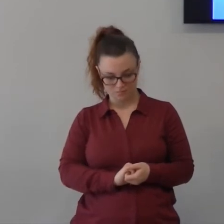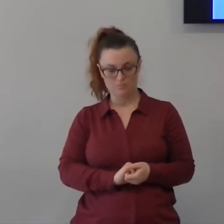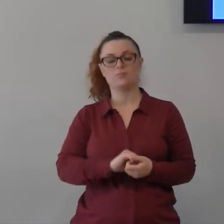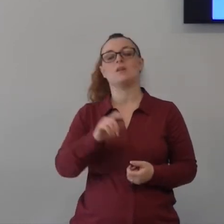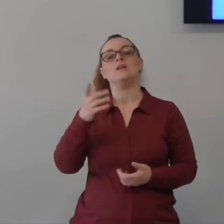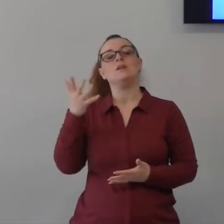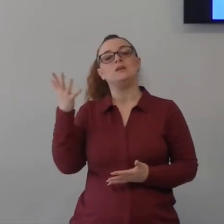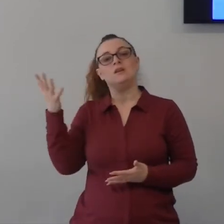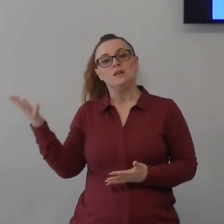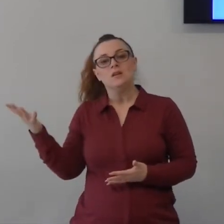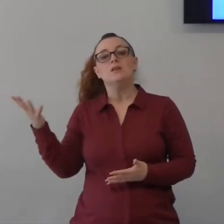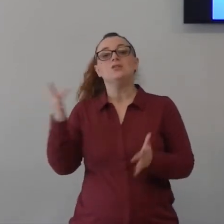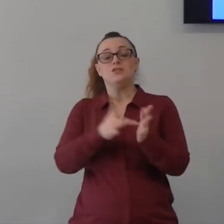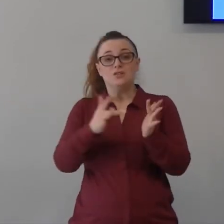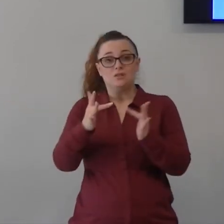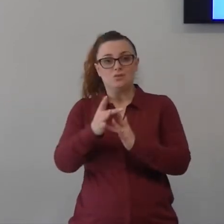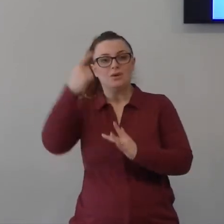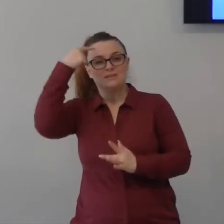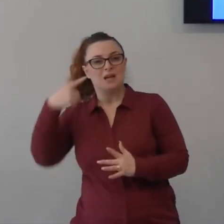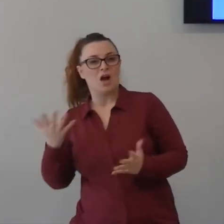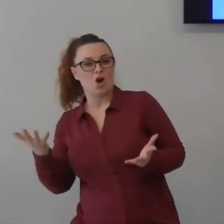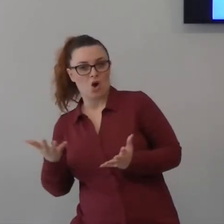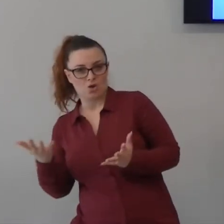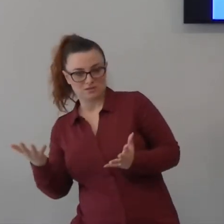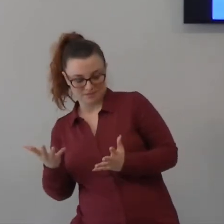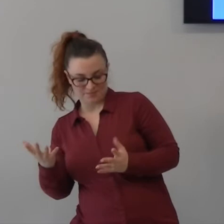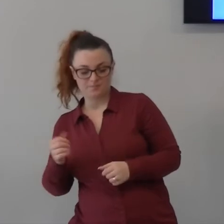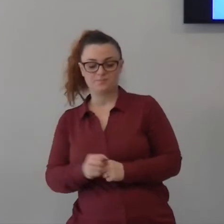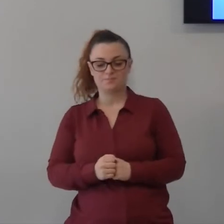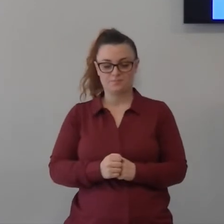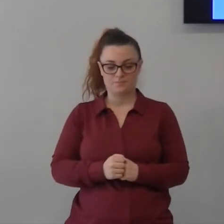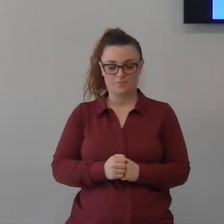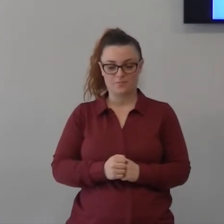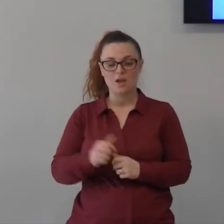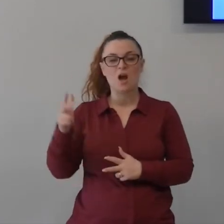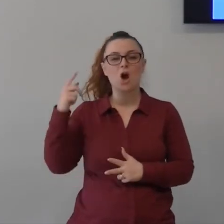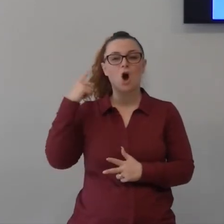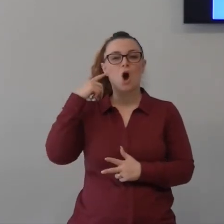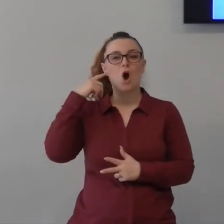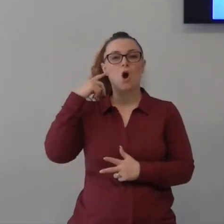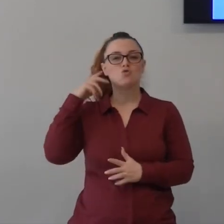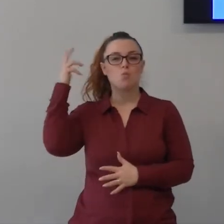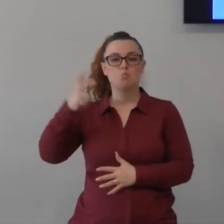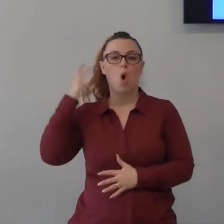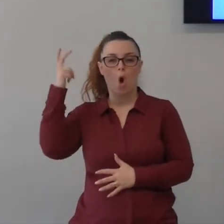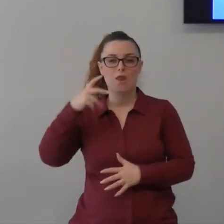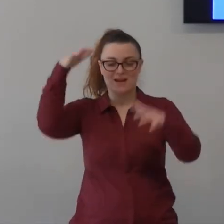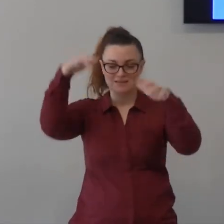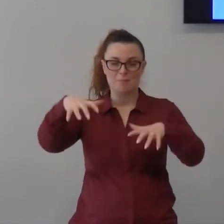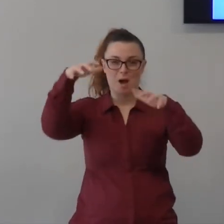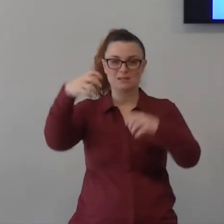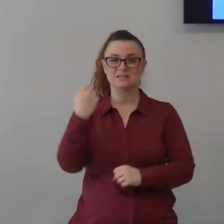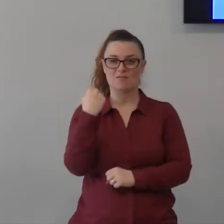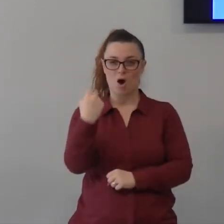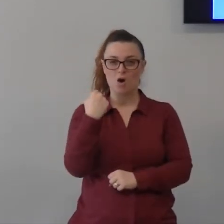tempesta per farci stare le due paure Giovanni dice prima Giovanni capitolo